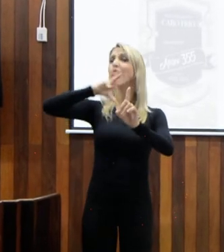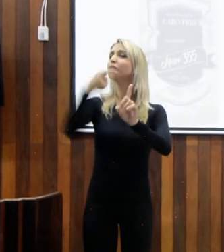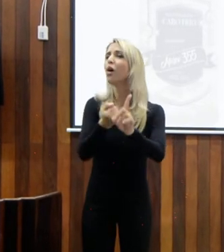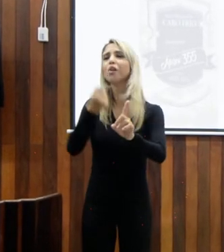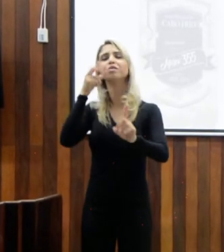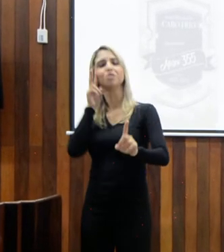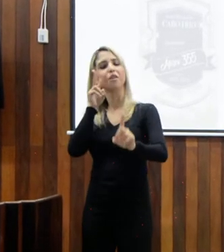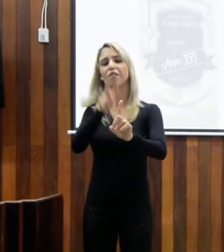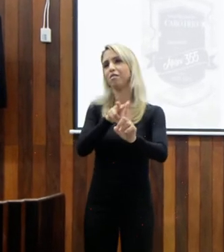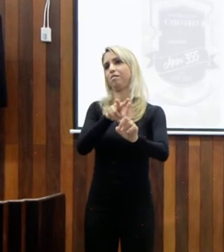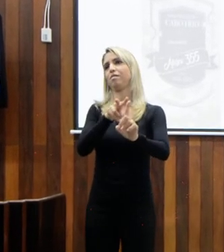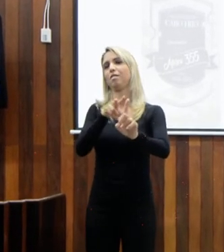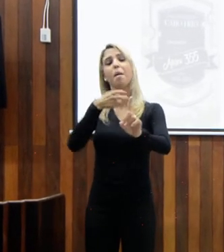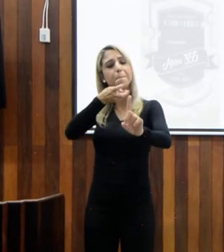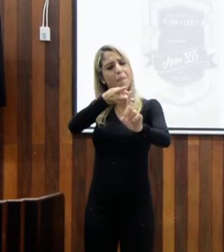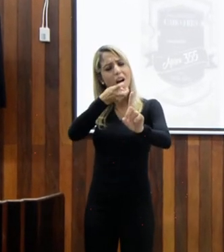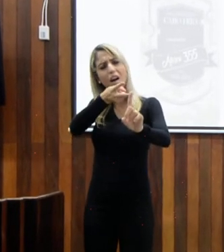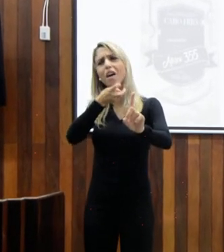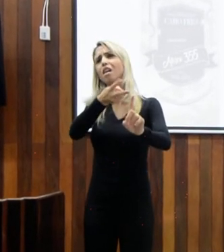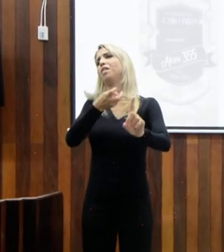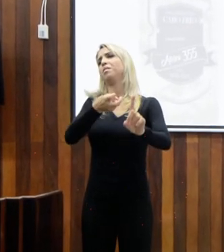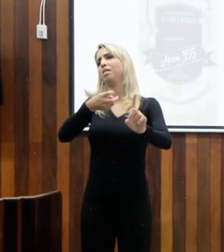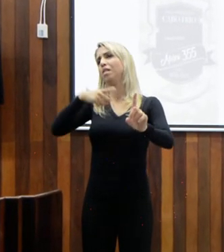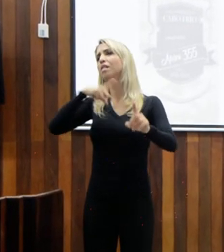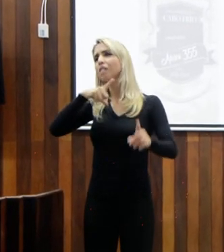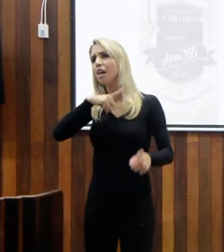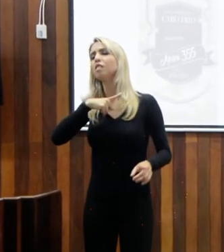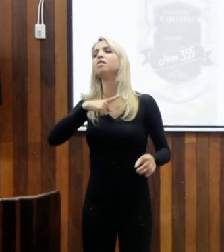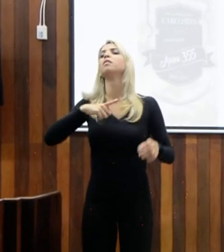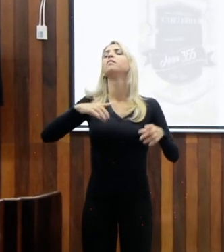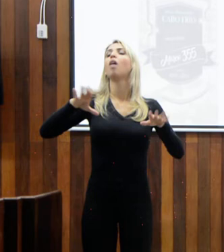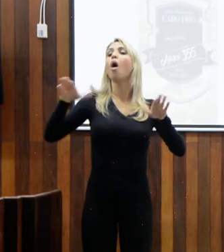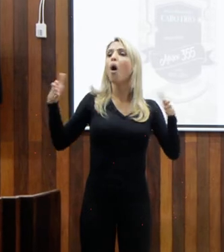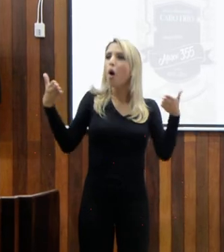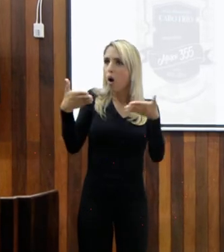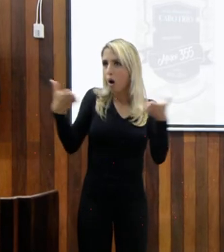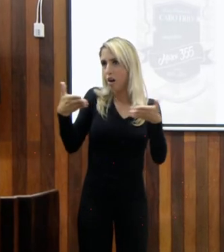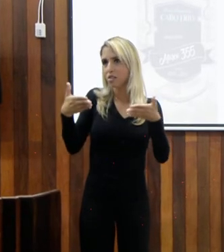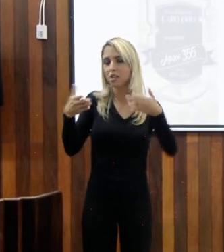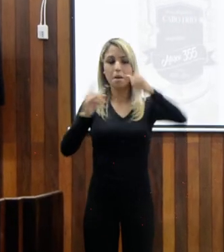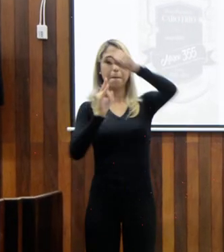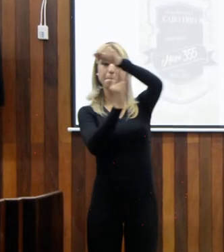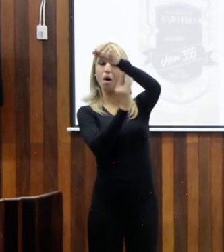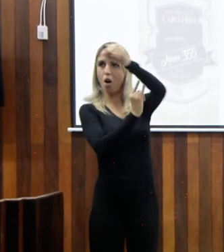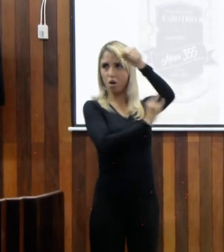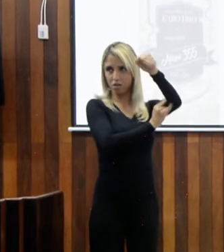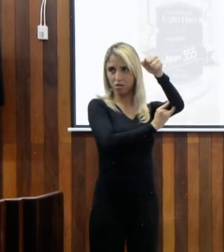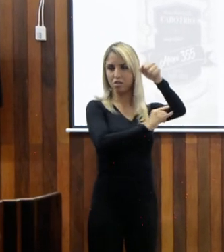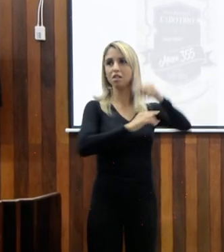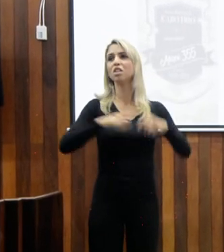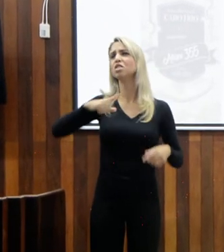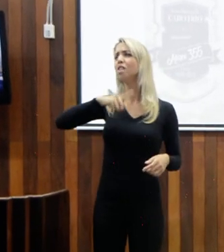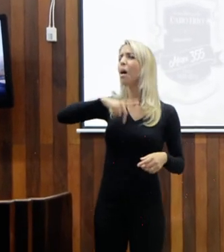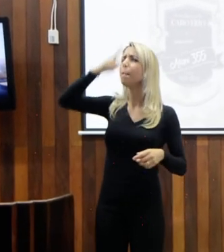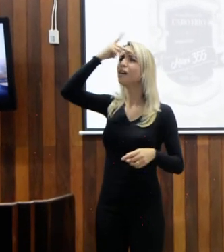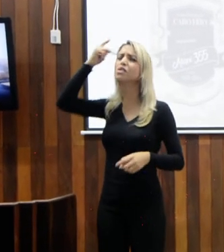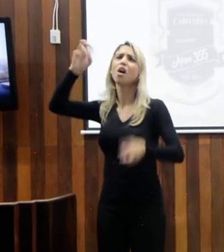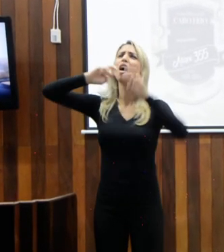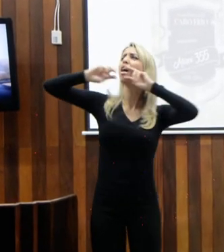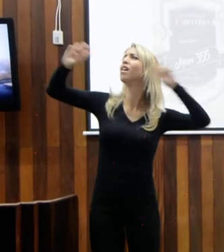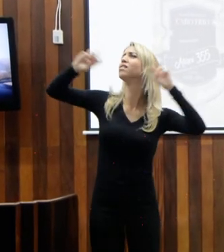Porque a gente olhava para aquela ponte que hoje tem o nome dele e estava lotada de pessoas gritando,